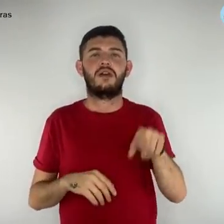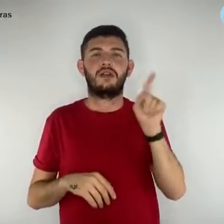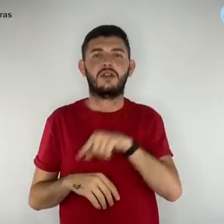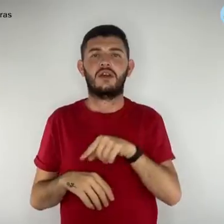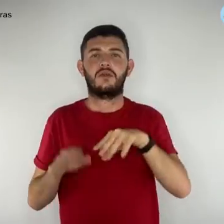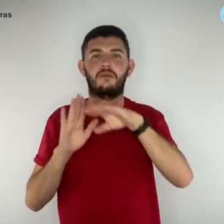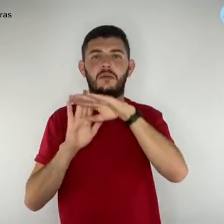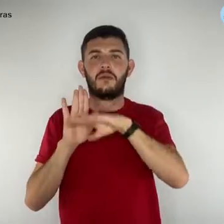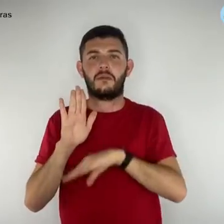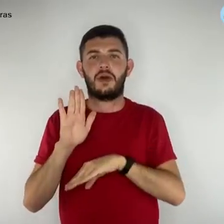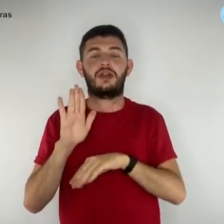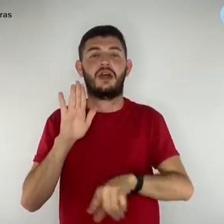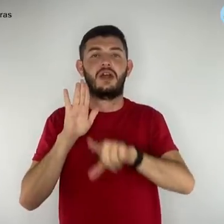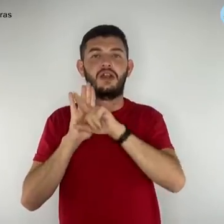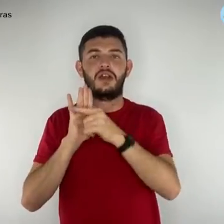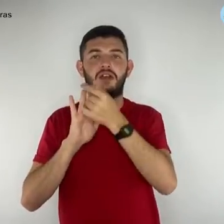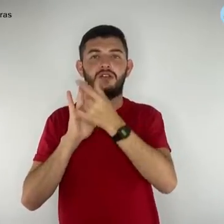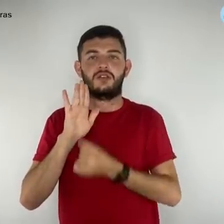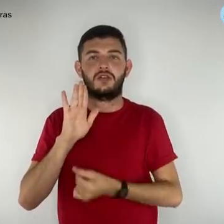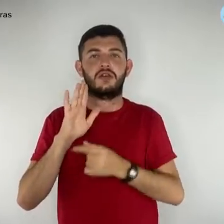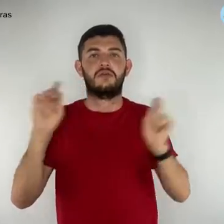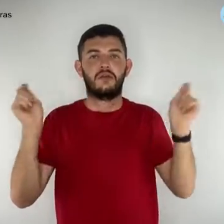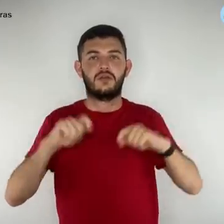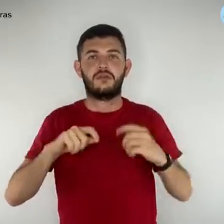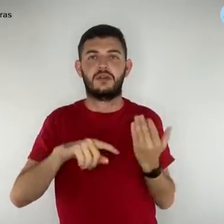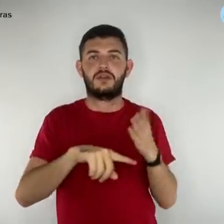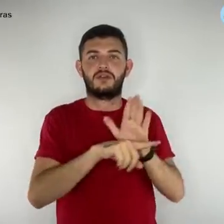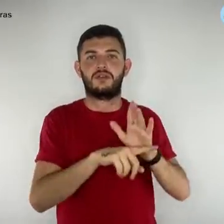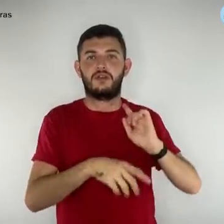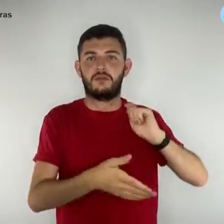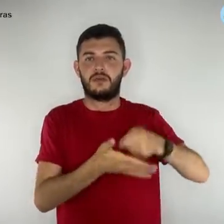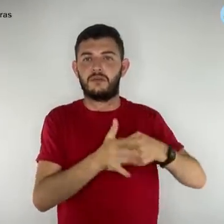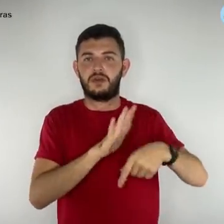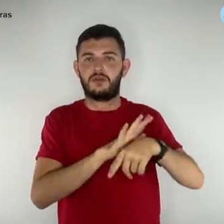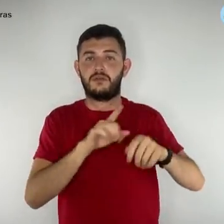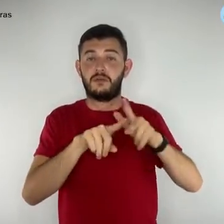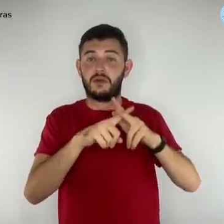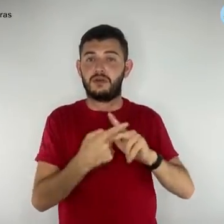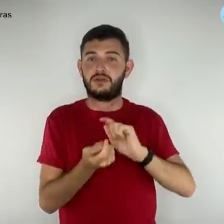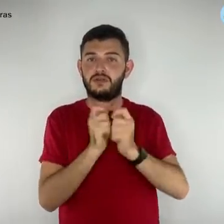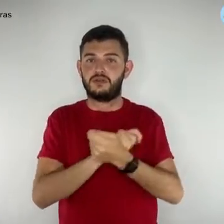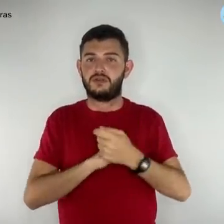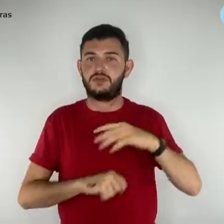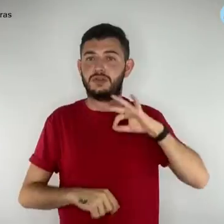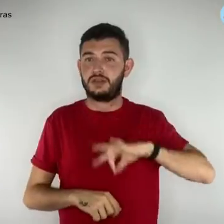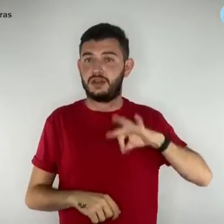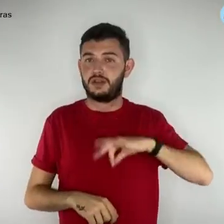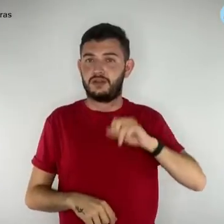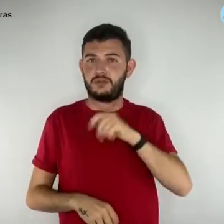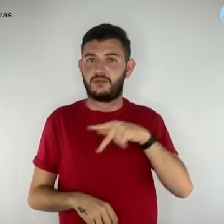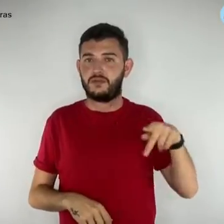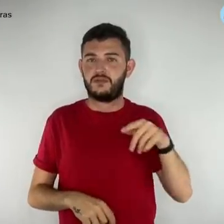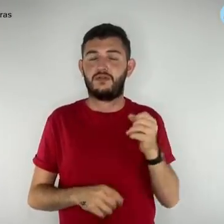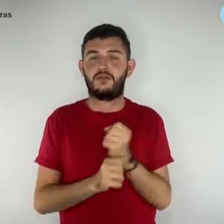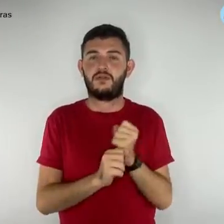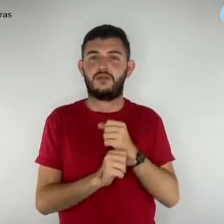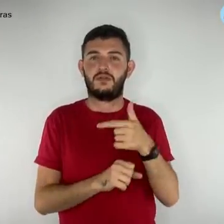possibilitariam o pagamento da última parcela do reajuste de 2013 veto derrubado